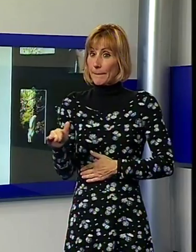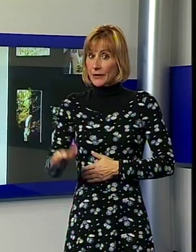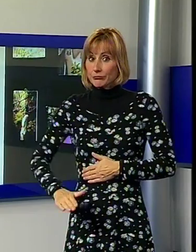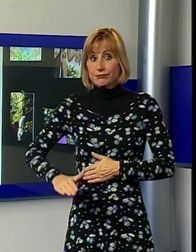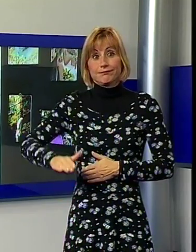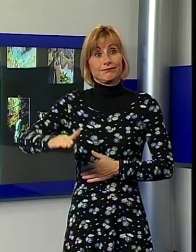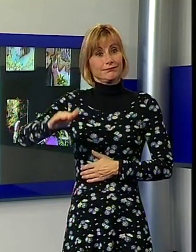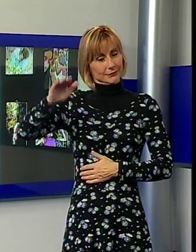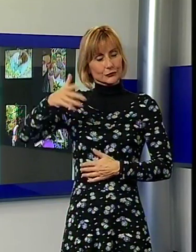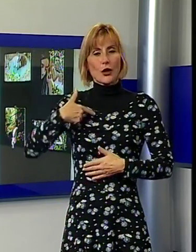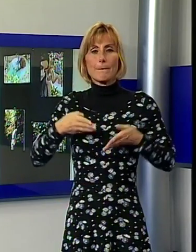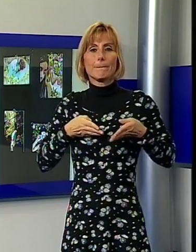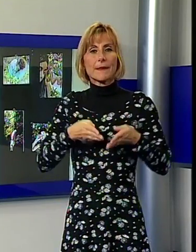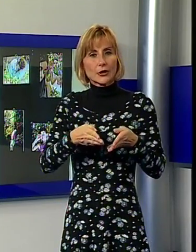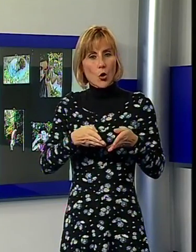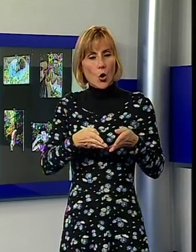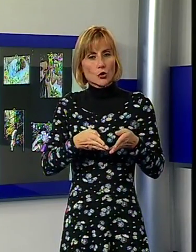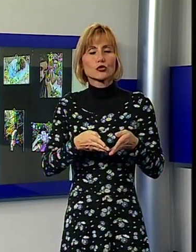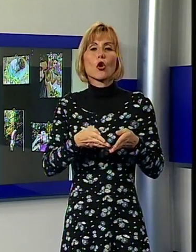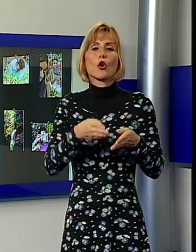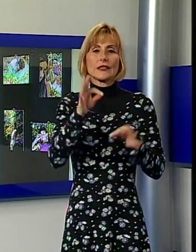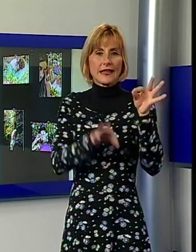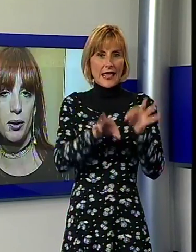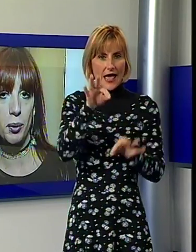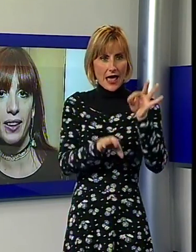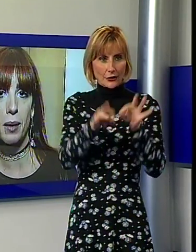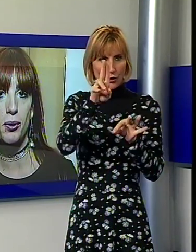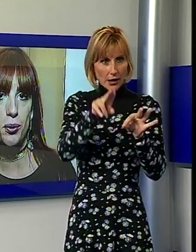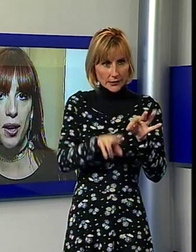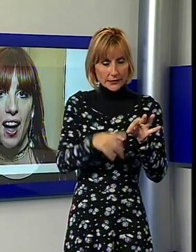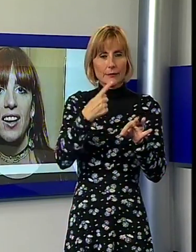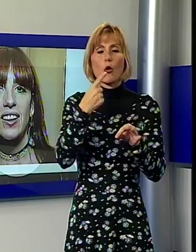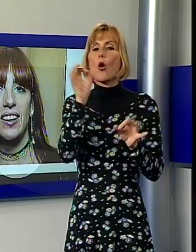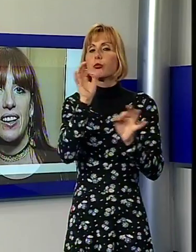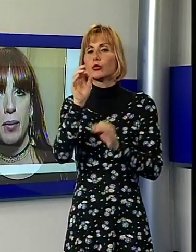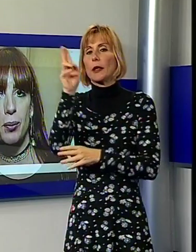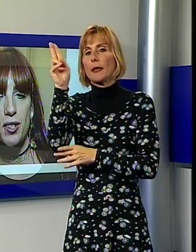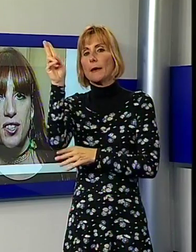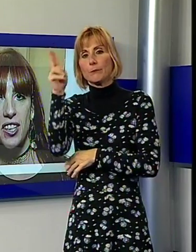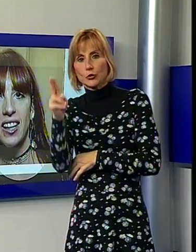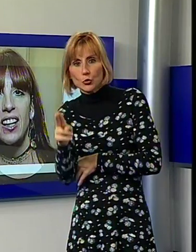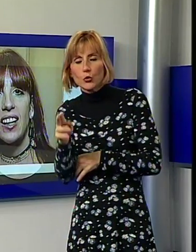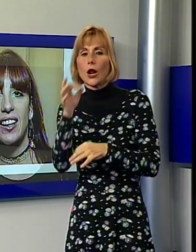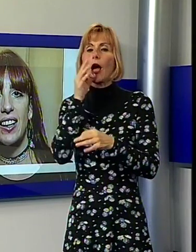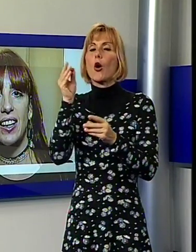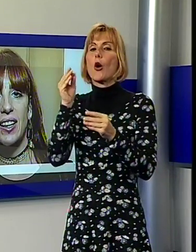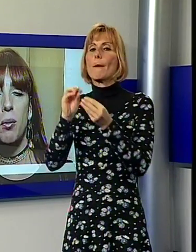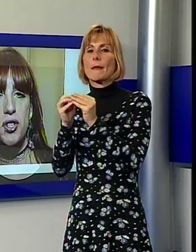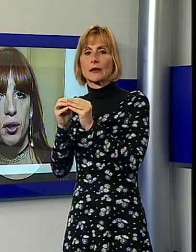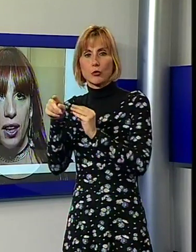del percorso di teatro e artistico per quanto riguarda la pittura e la manipolazione, e come Circo e